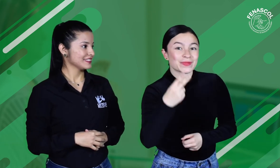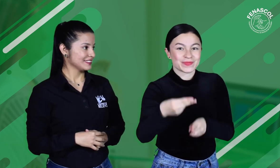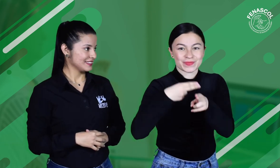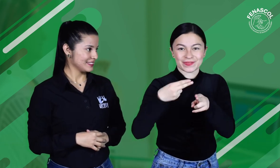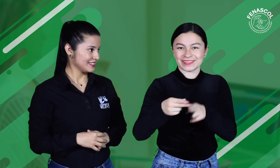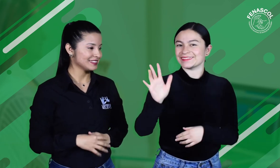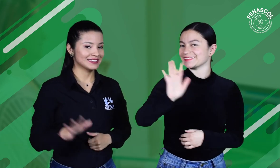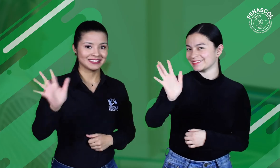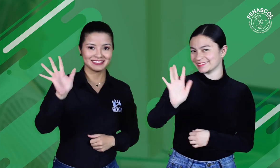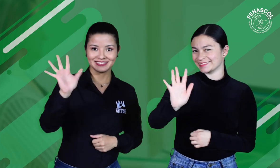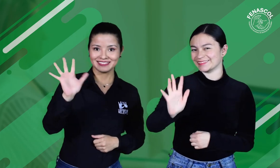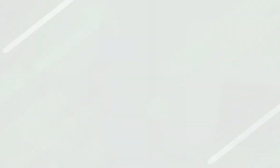Hasta pronto. Adiós.